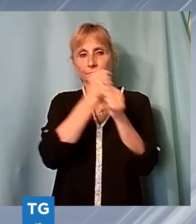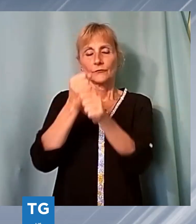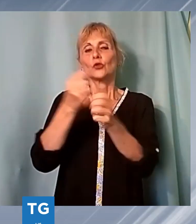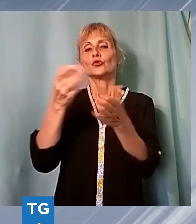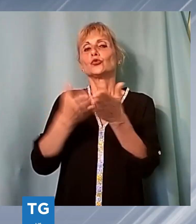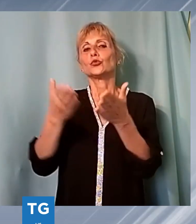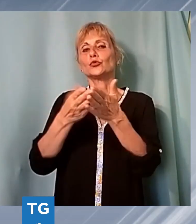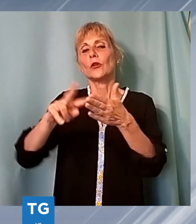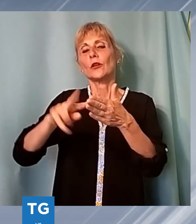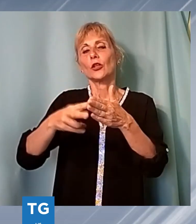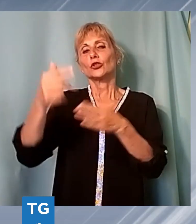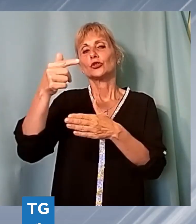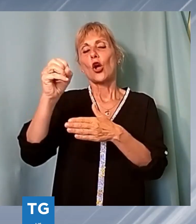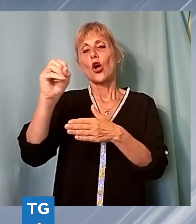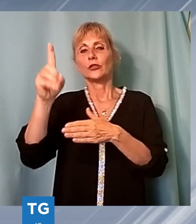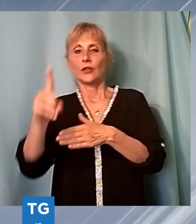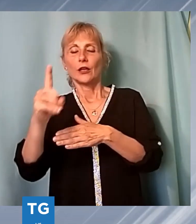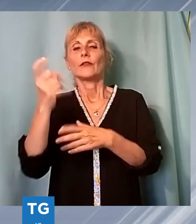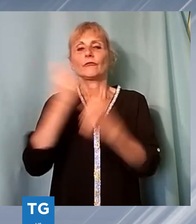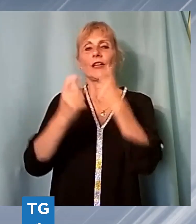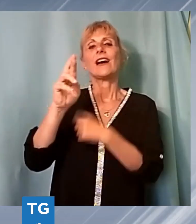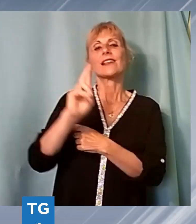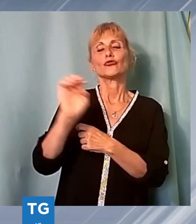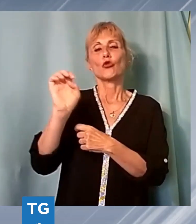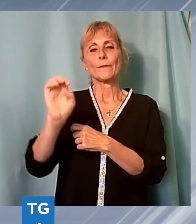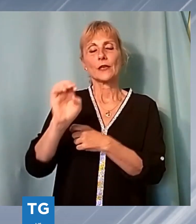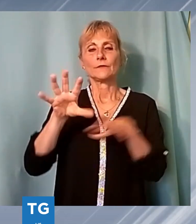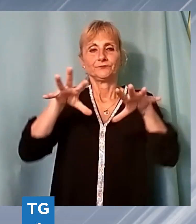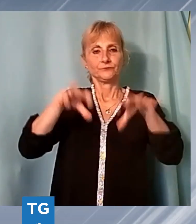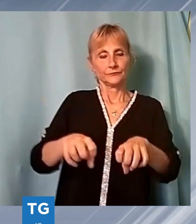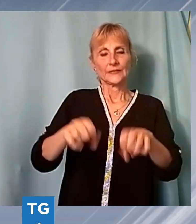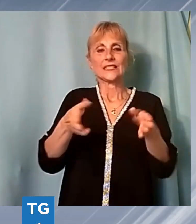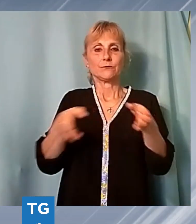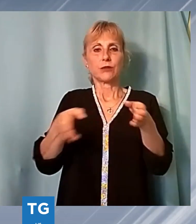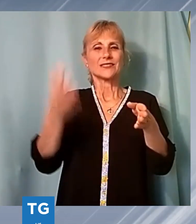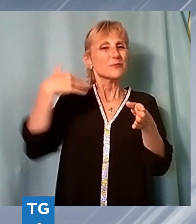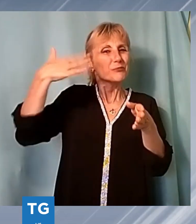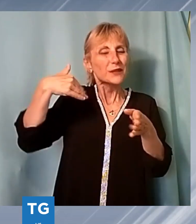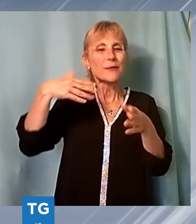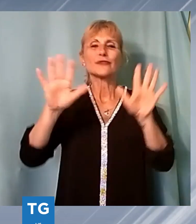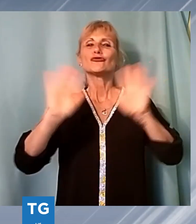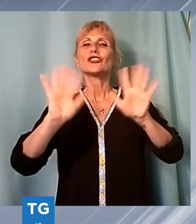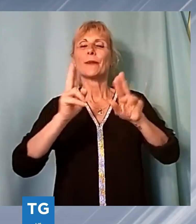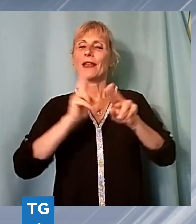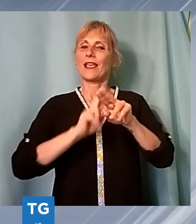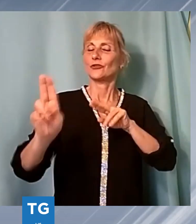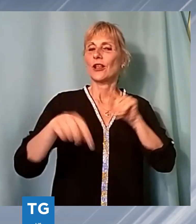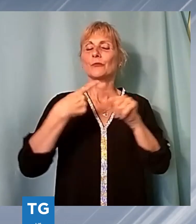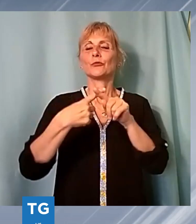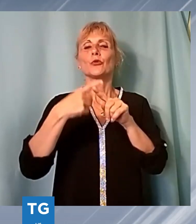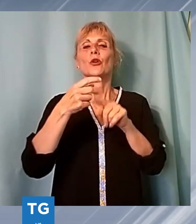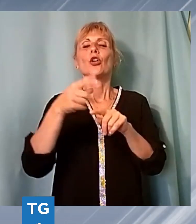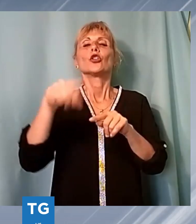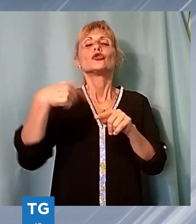Reggio Emilia e occuperà gli spazi che un tempo ospitavano il cinema nazionale e il dopolavoro della manifattura tabacchi.